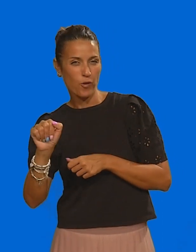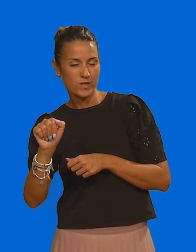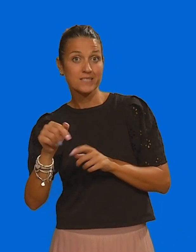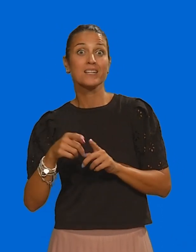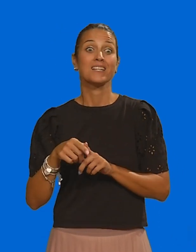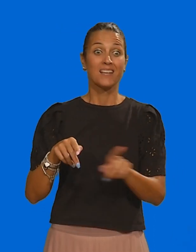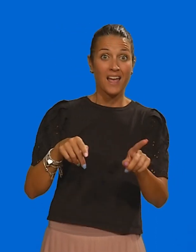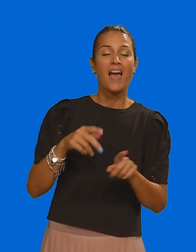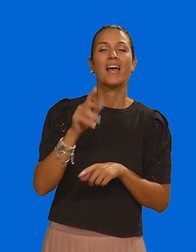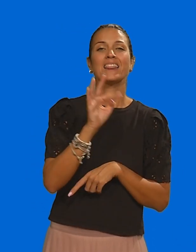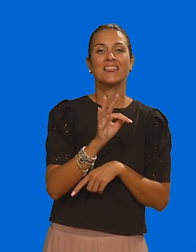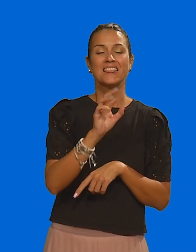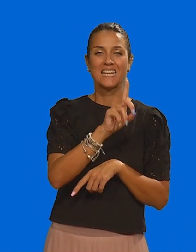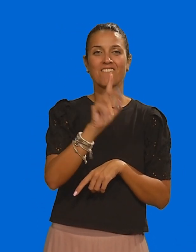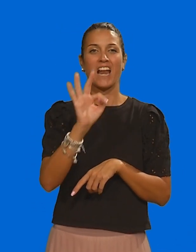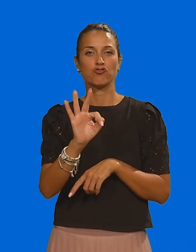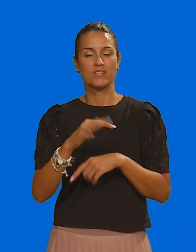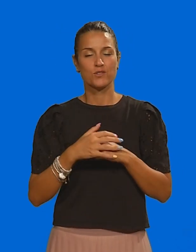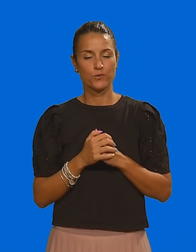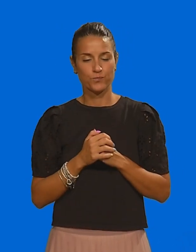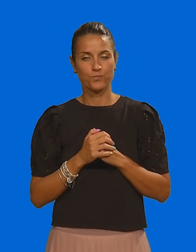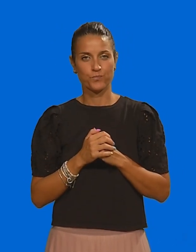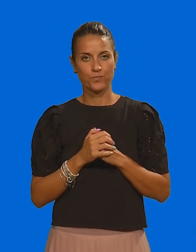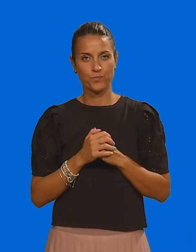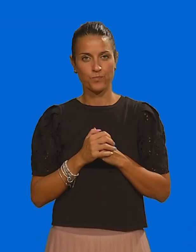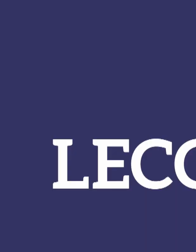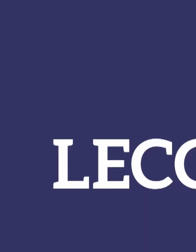a tutti.